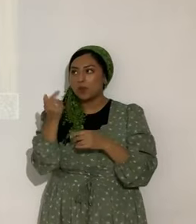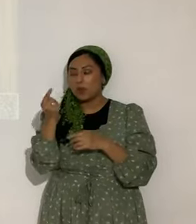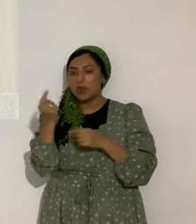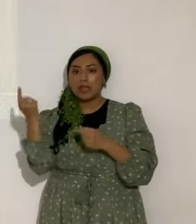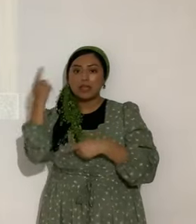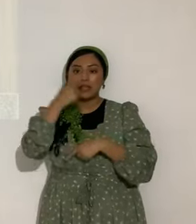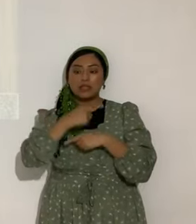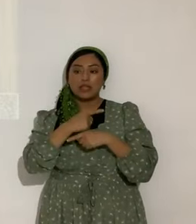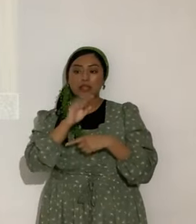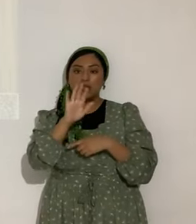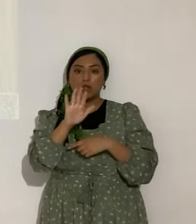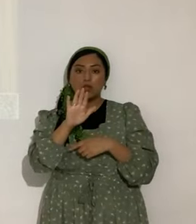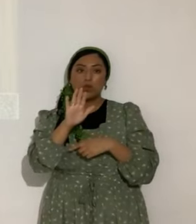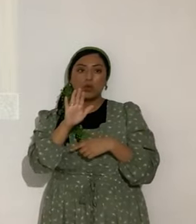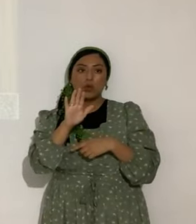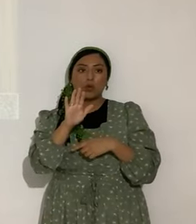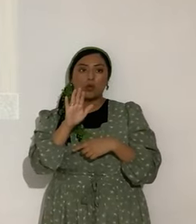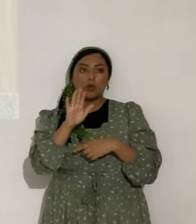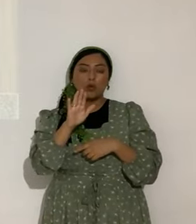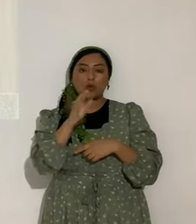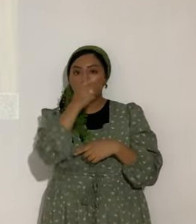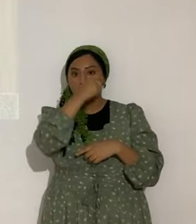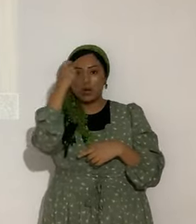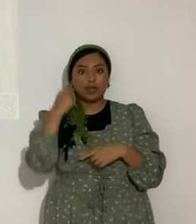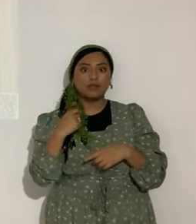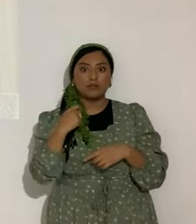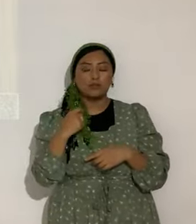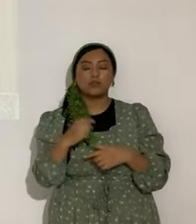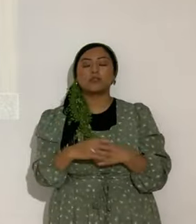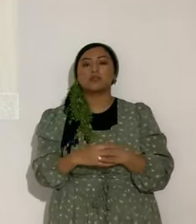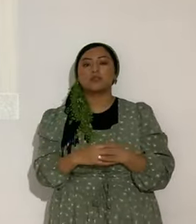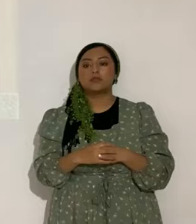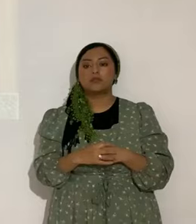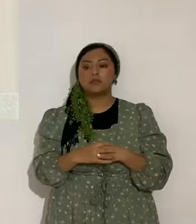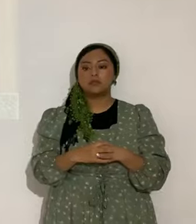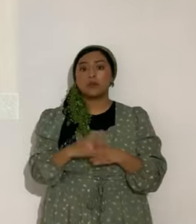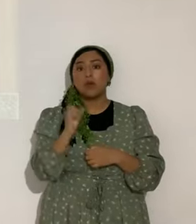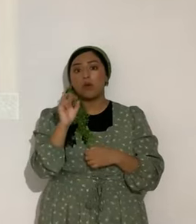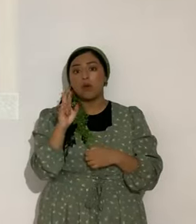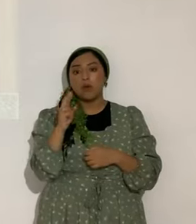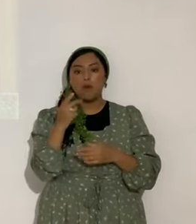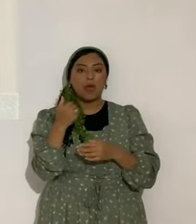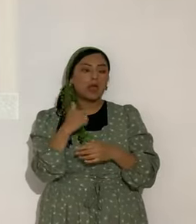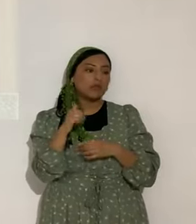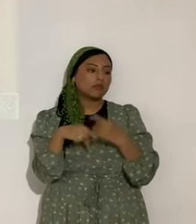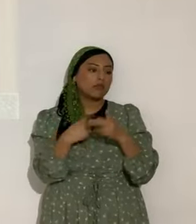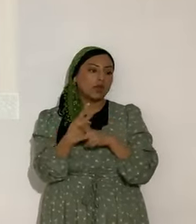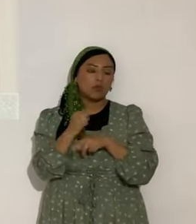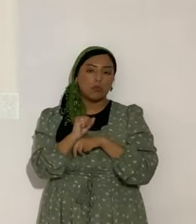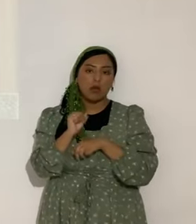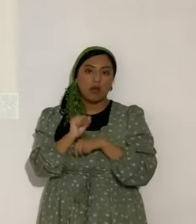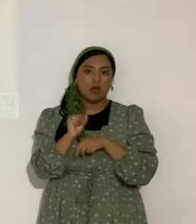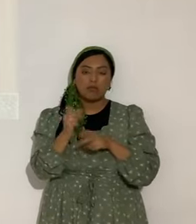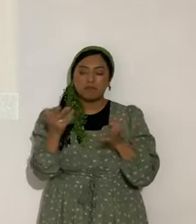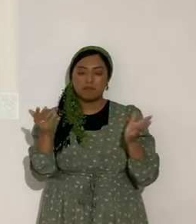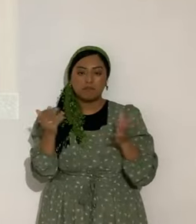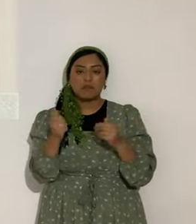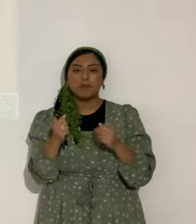día de tu graduación, si eres un profesionista o algún oficio, no sé, hayas tomado algún curso. Dos,